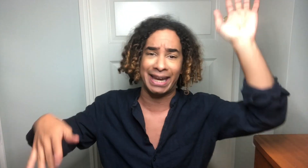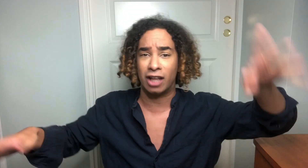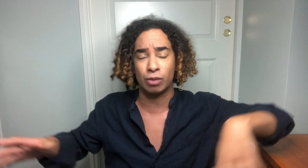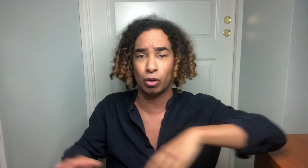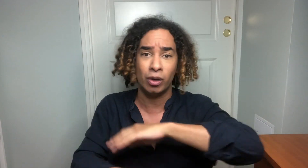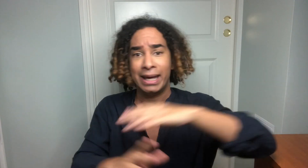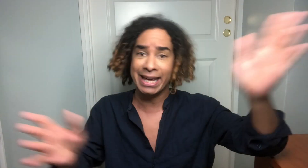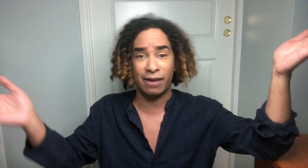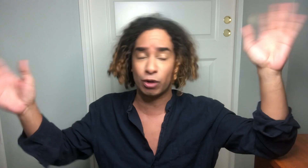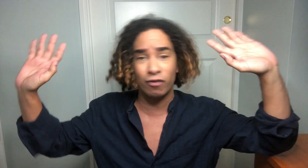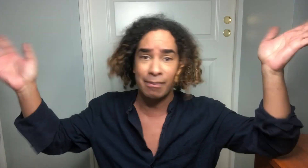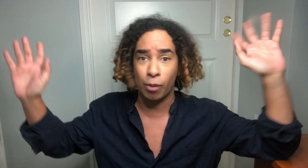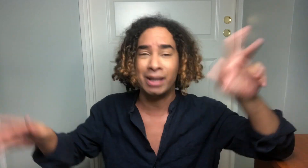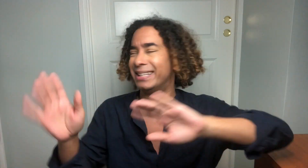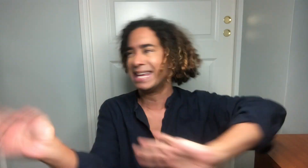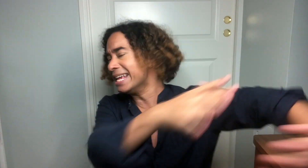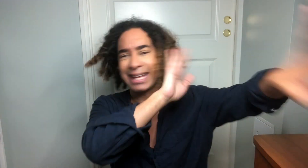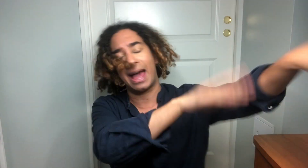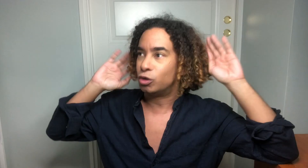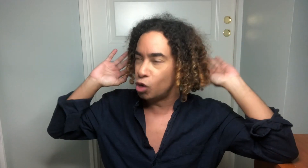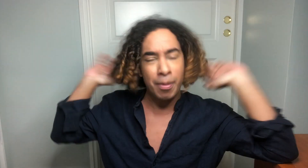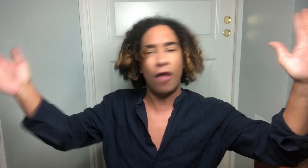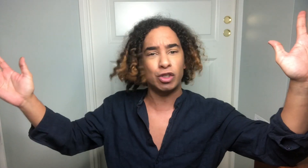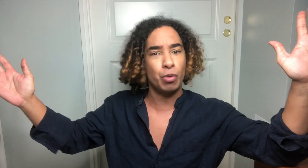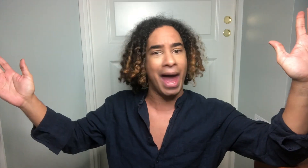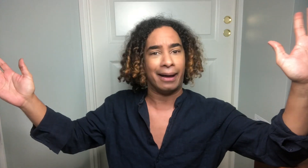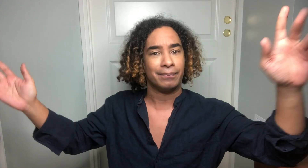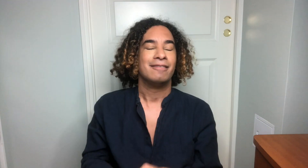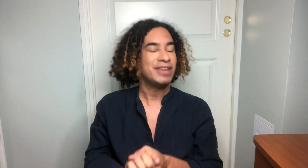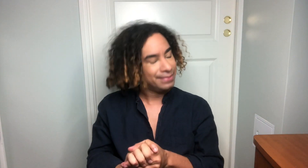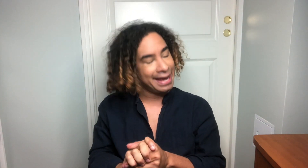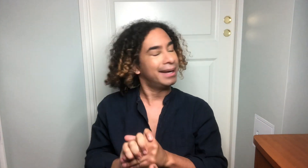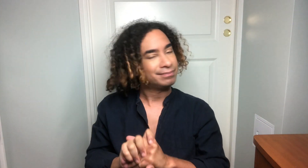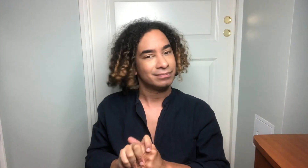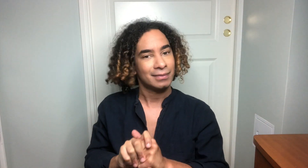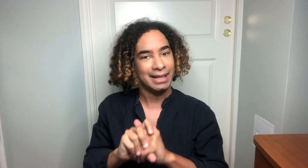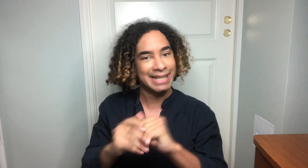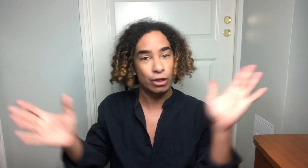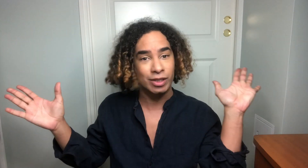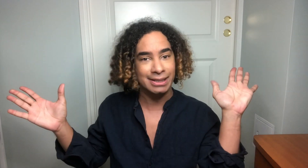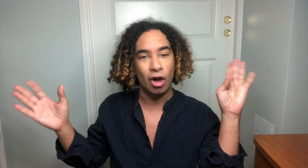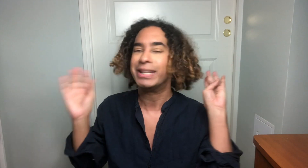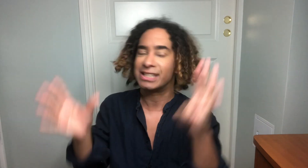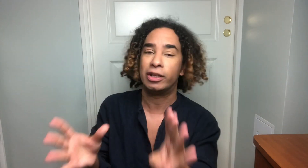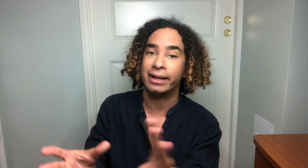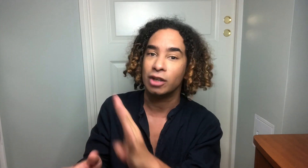-greiene som du ikke kunne være med på. Drit i det. Du er bra nok som du er. Vinny, en sirkushest, han gir seg aldri. Han